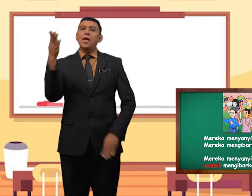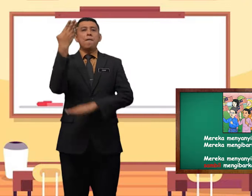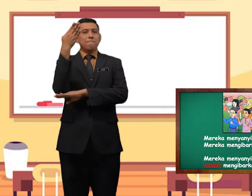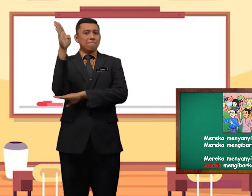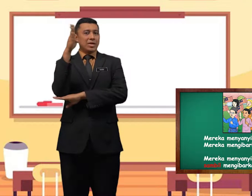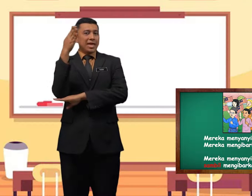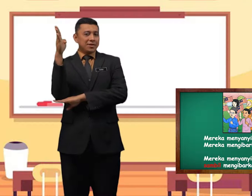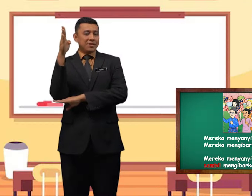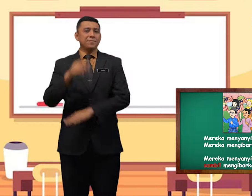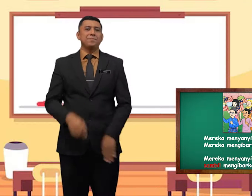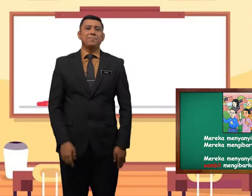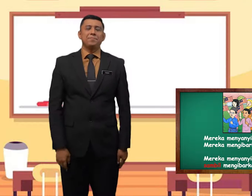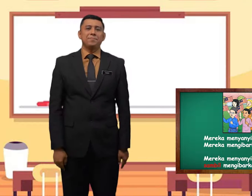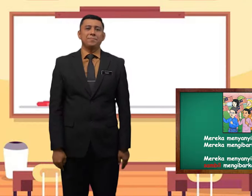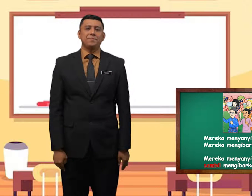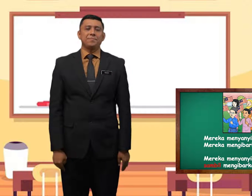bendera. bendera.